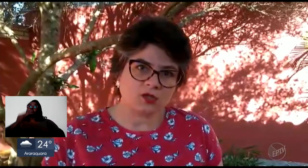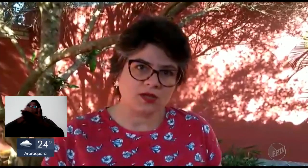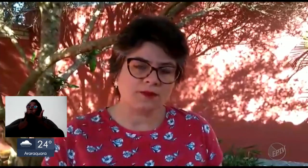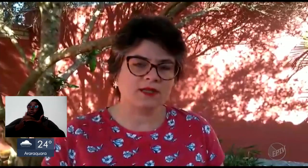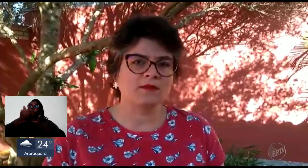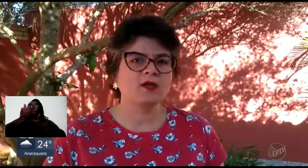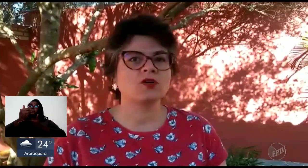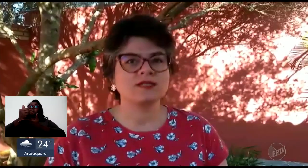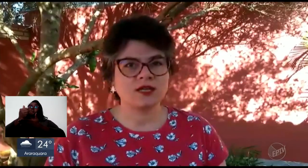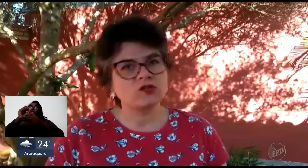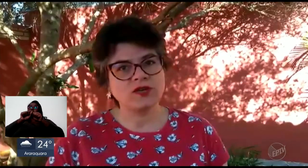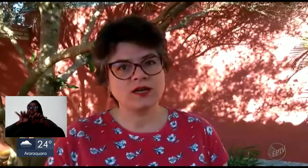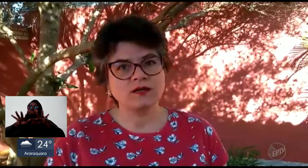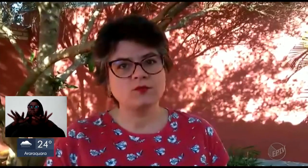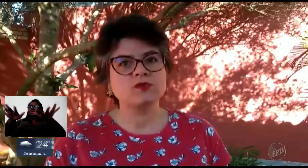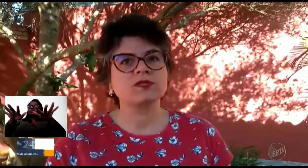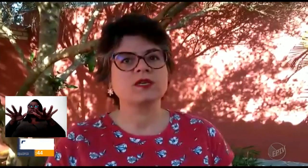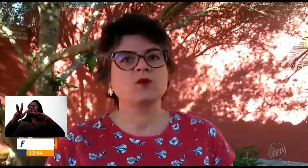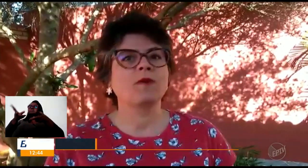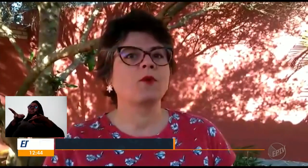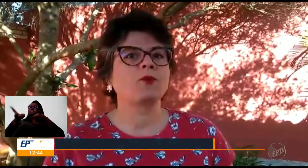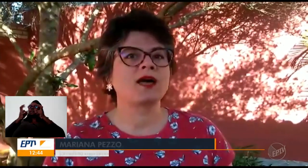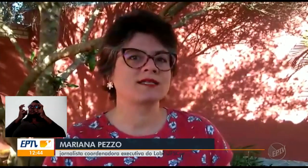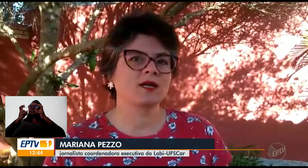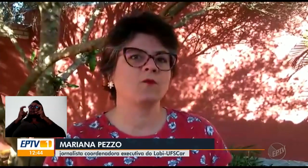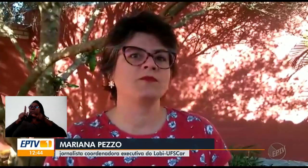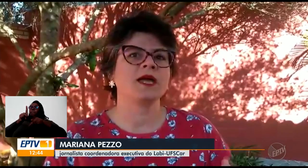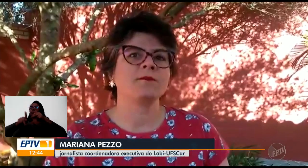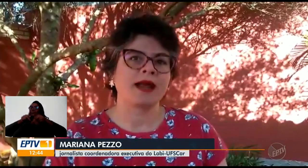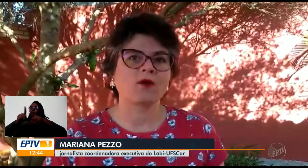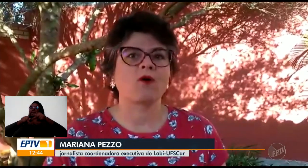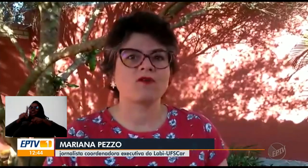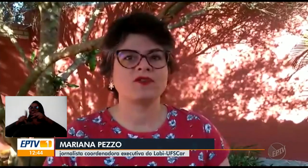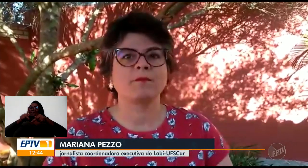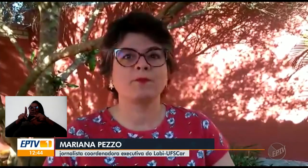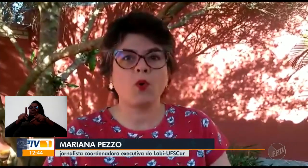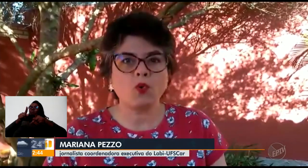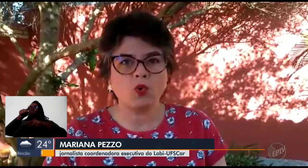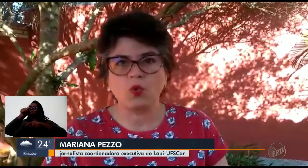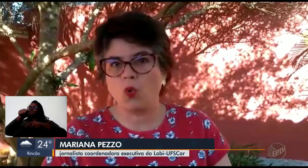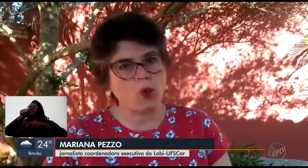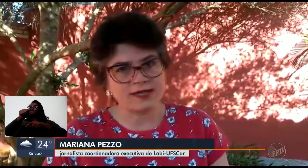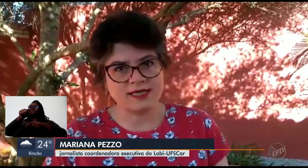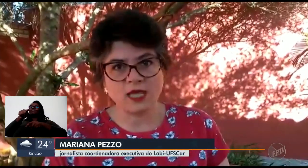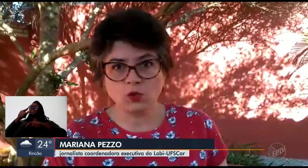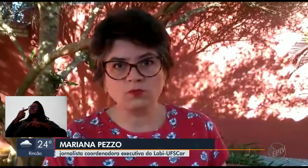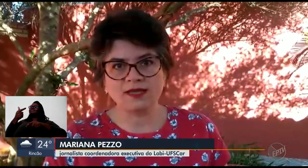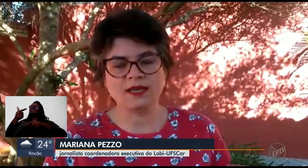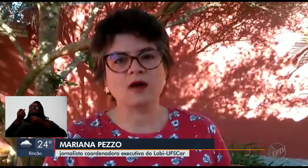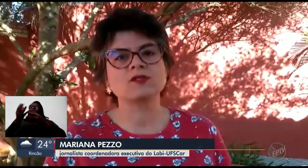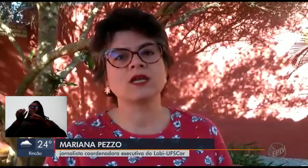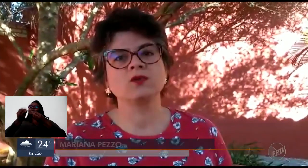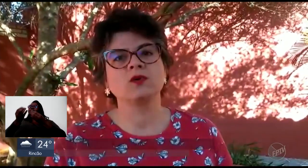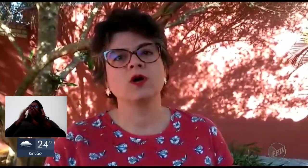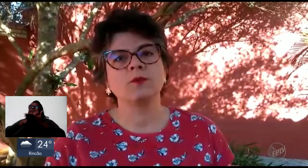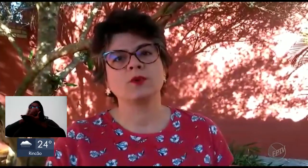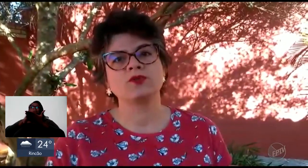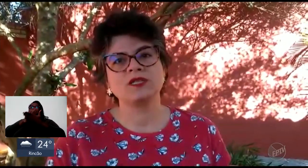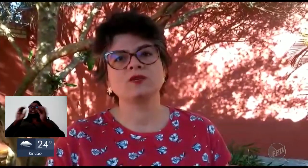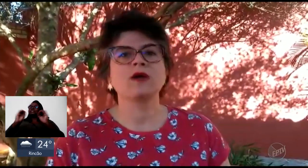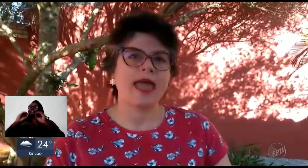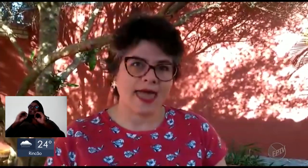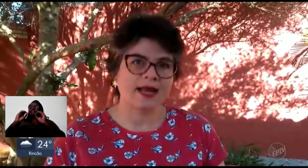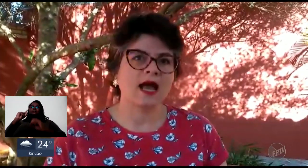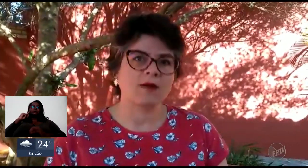no início da pandemia nós identificamos que uma população para a qual havia pouco ou quase nenhum material sendo